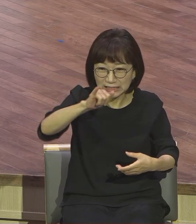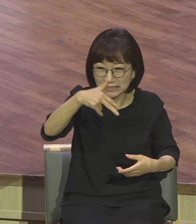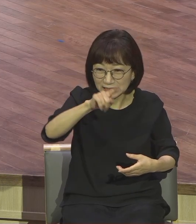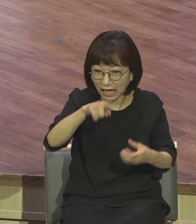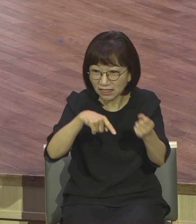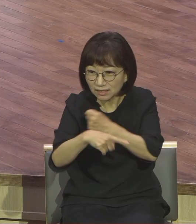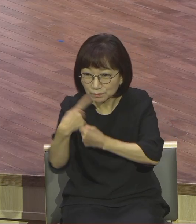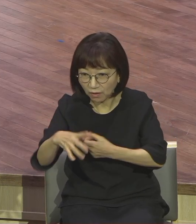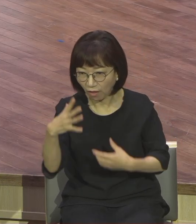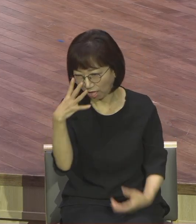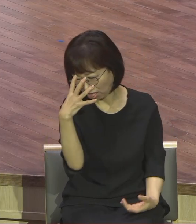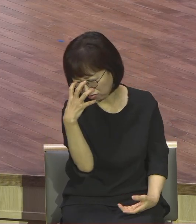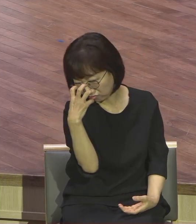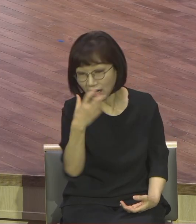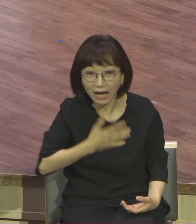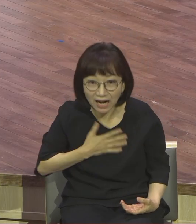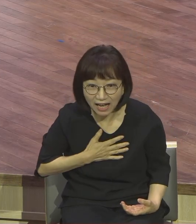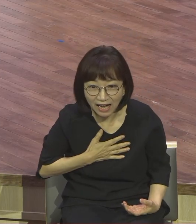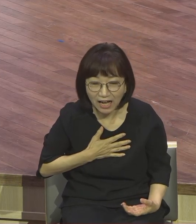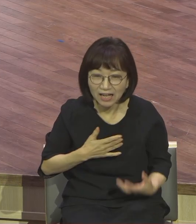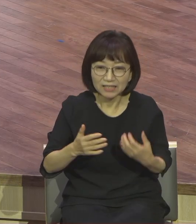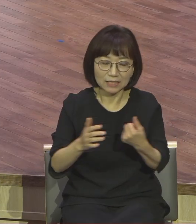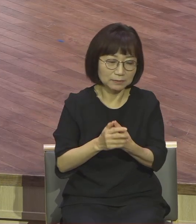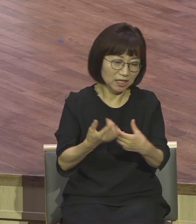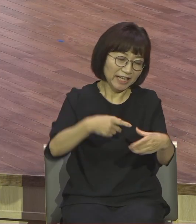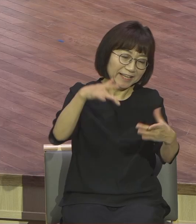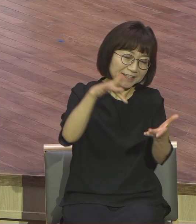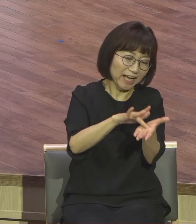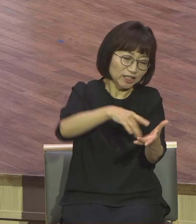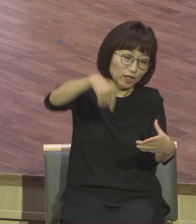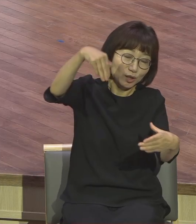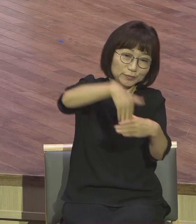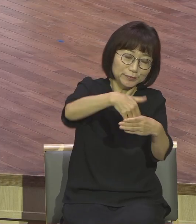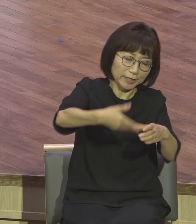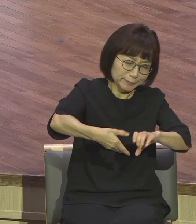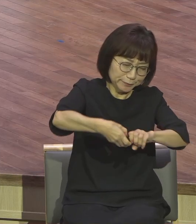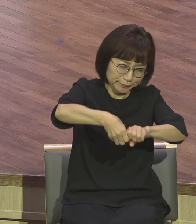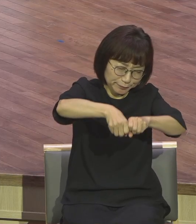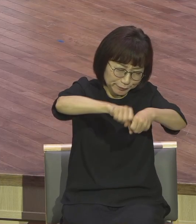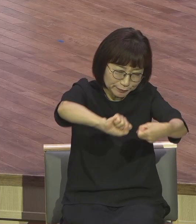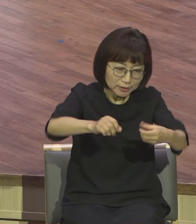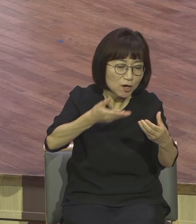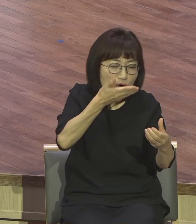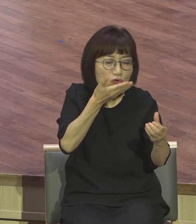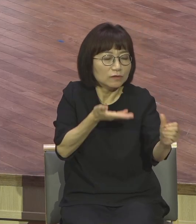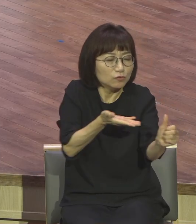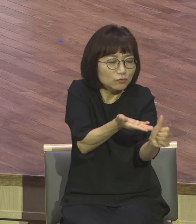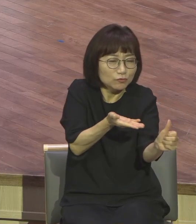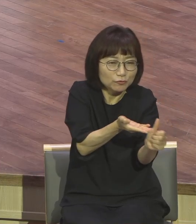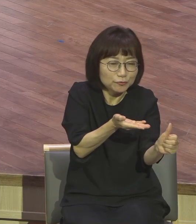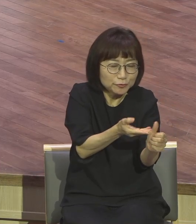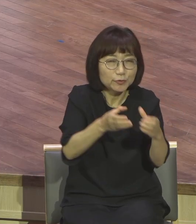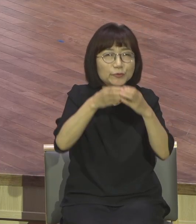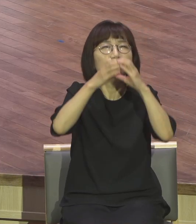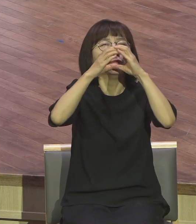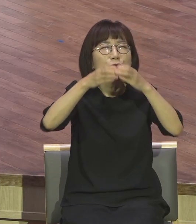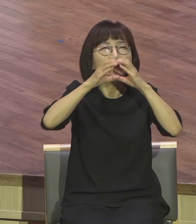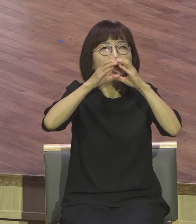그래서 구겨진 이 남자를 위해서 아내가 기도했는데 기반한 아이디어가 떠올랐다 그것을 사 먹였더니